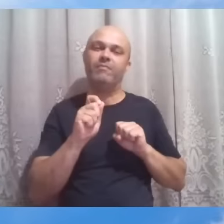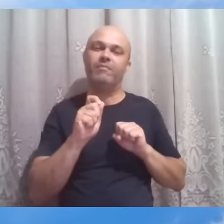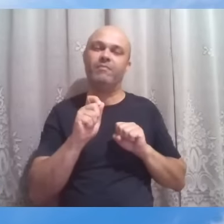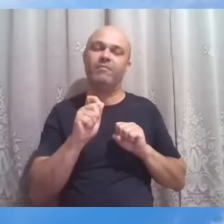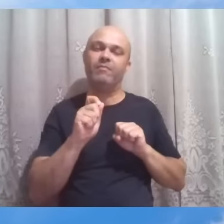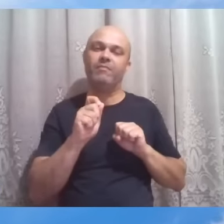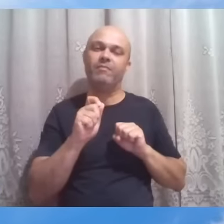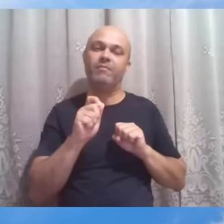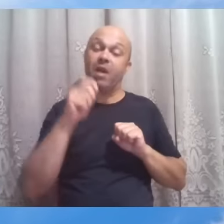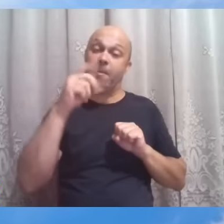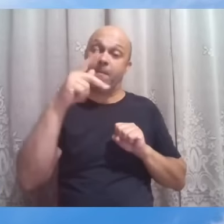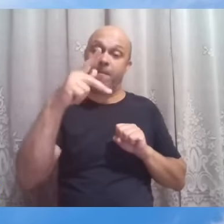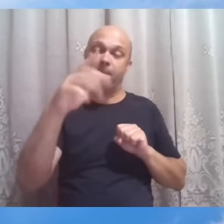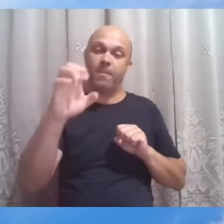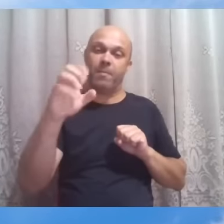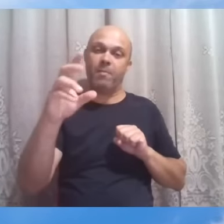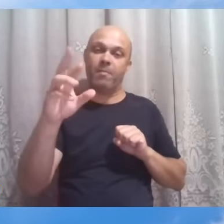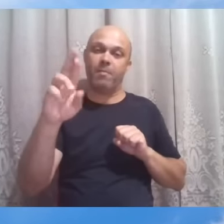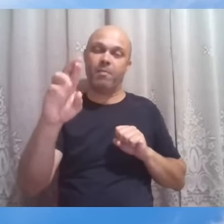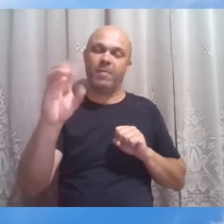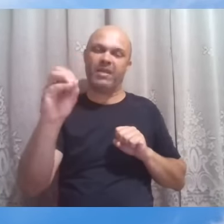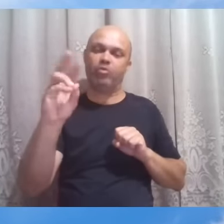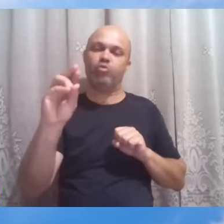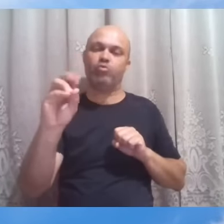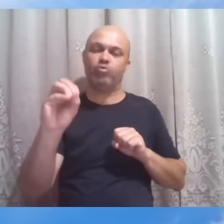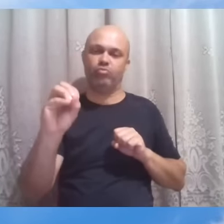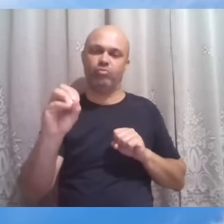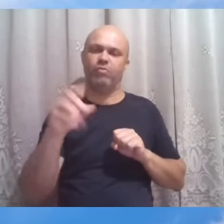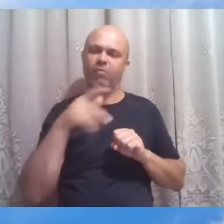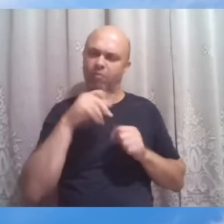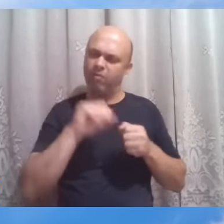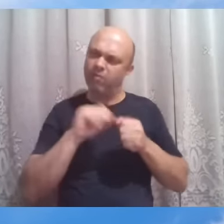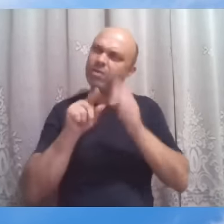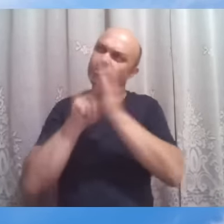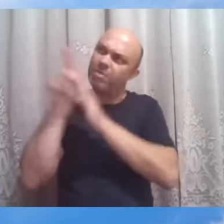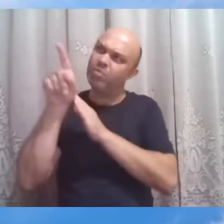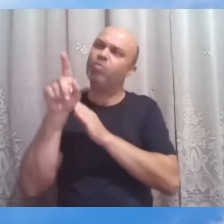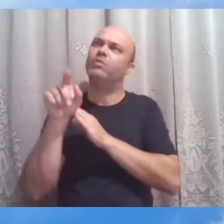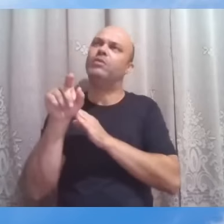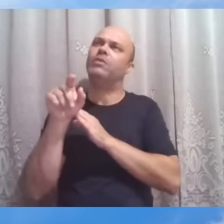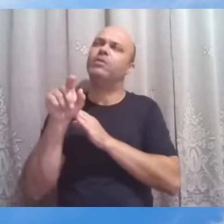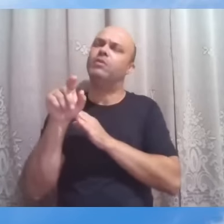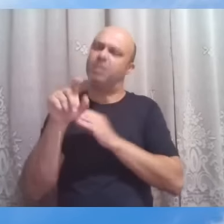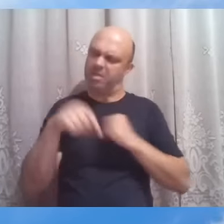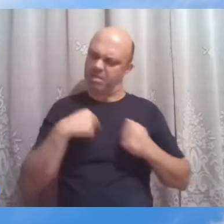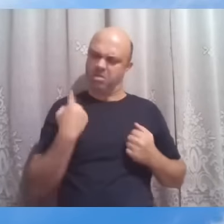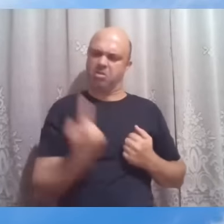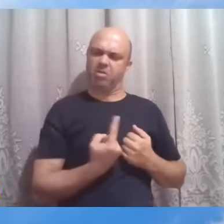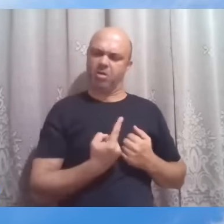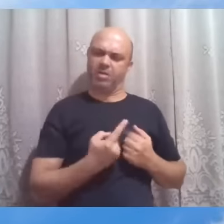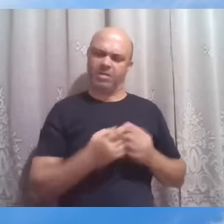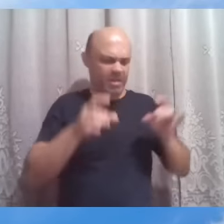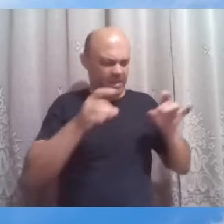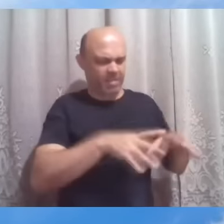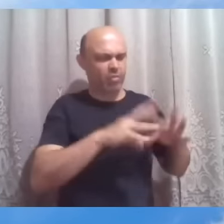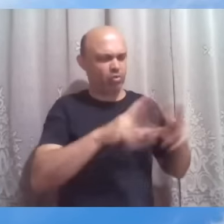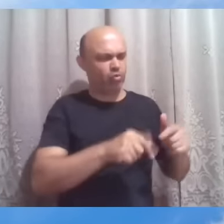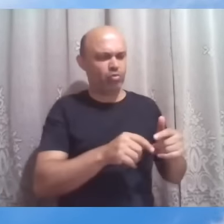Pedro mesmo faz essa pergunta para Jesus, Senhor, e nós que deixamos tudo para te seguir, o receberemos?